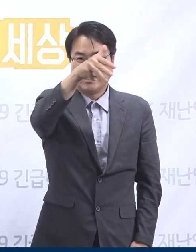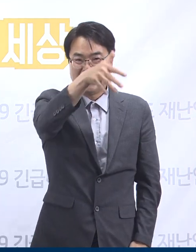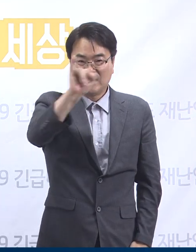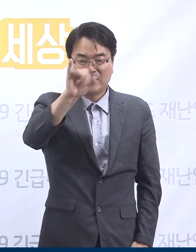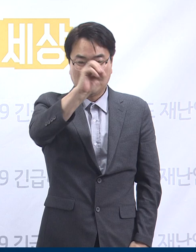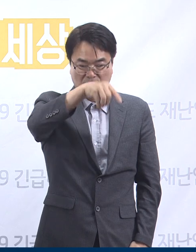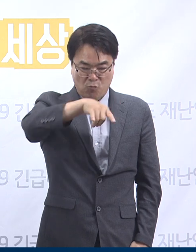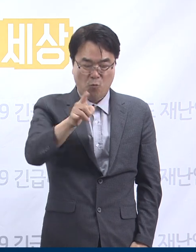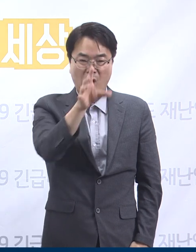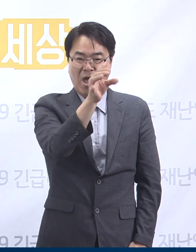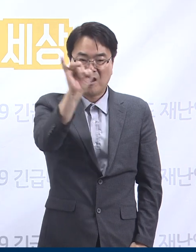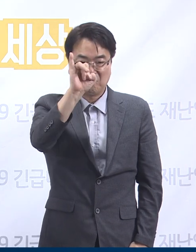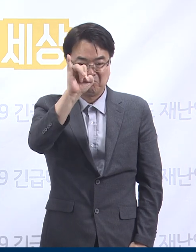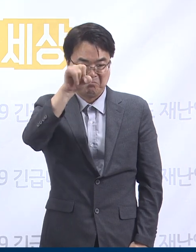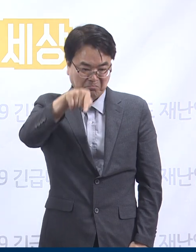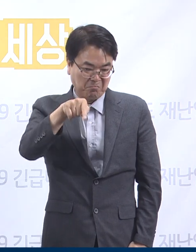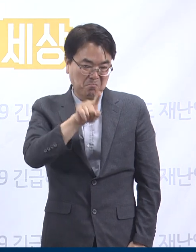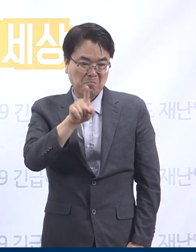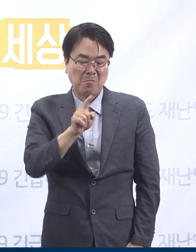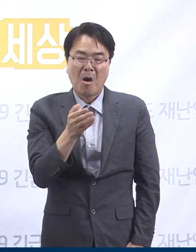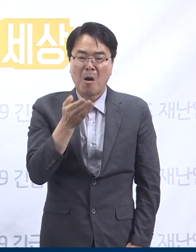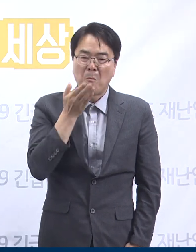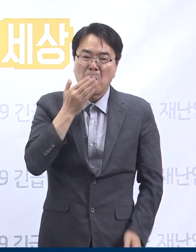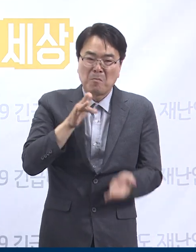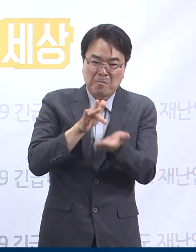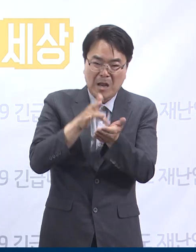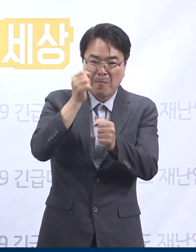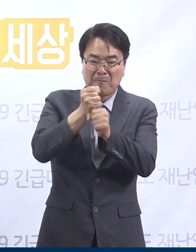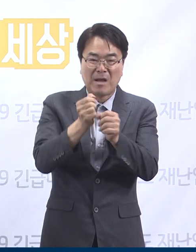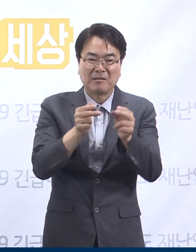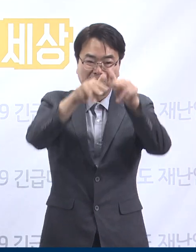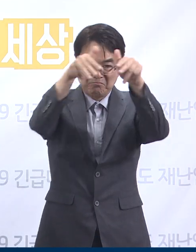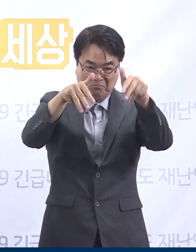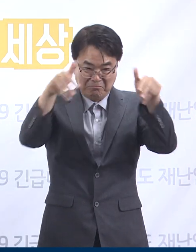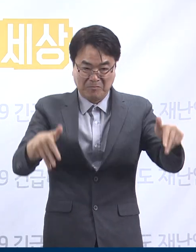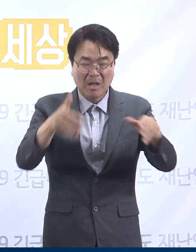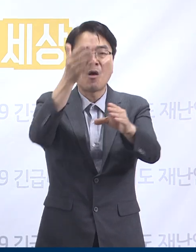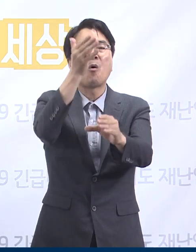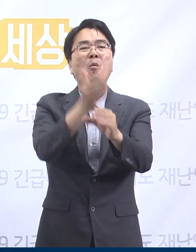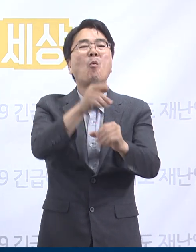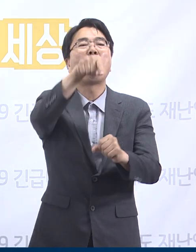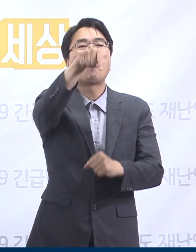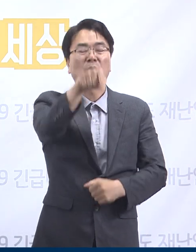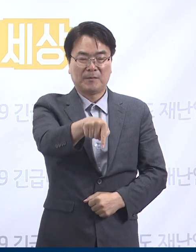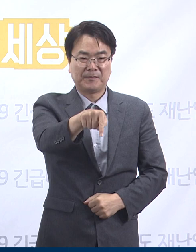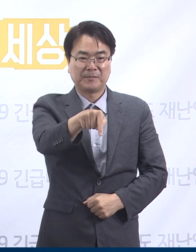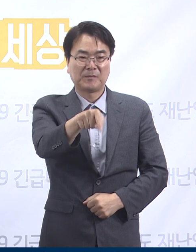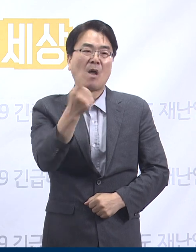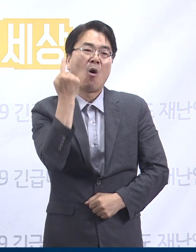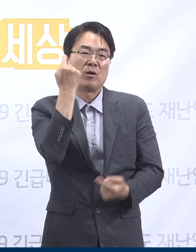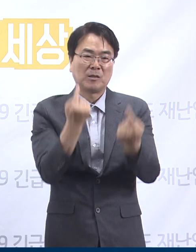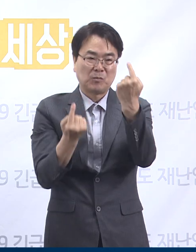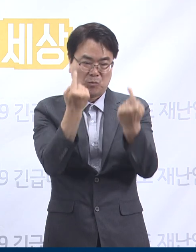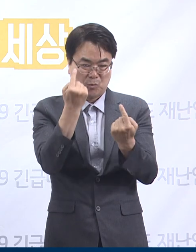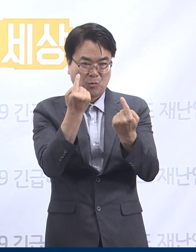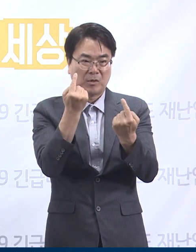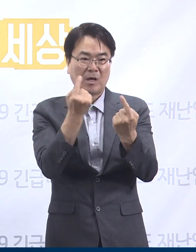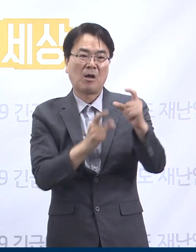판매업체 리치웨이와 관련한 도내 확진자는 전일 0시 대비 3명 증가한 총 48명입니다.